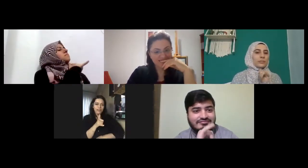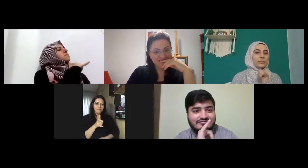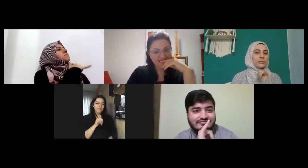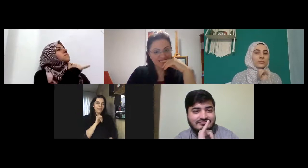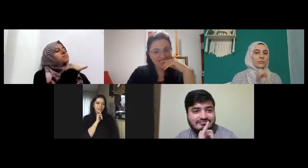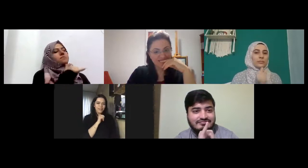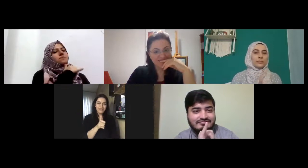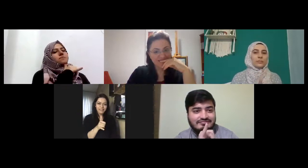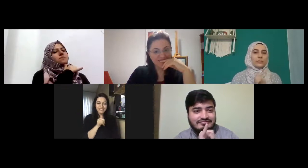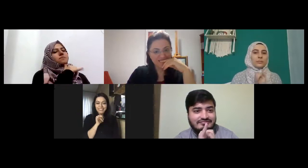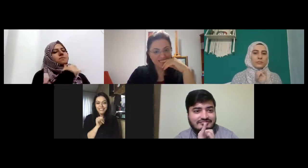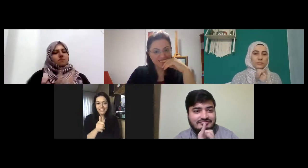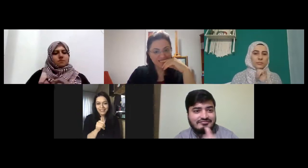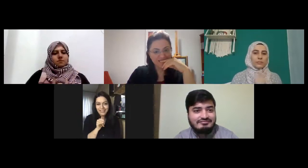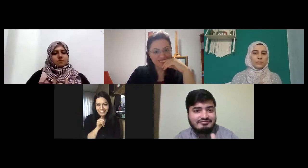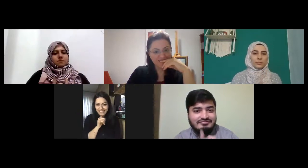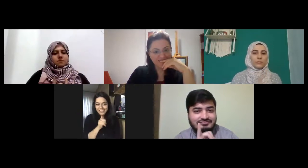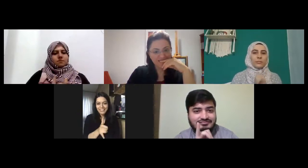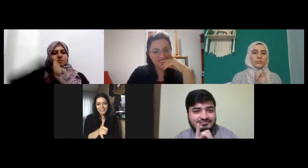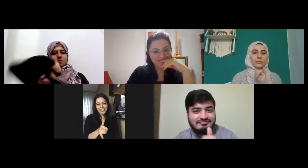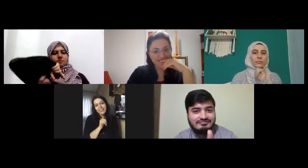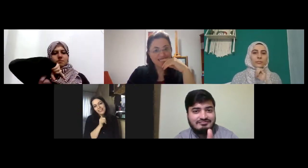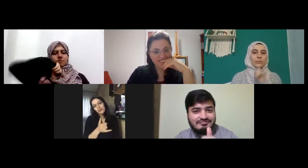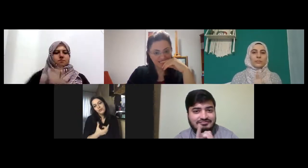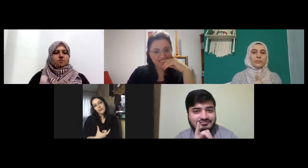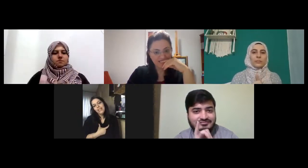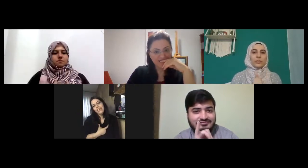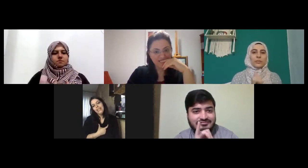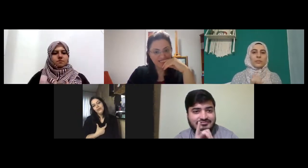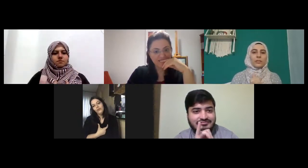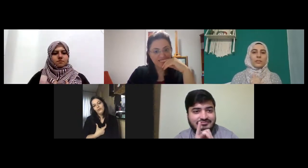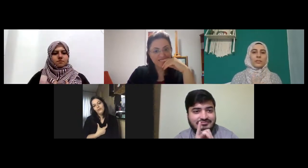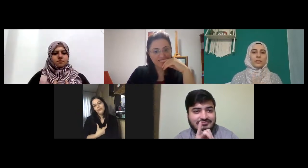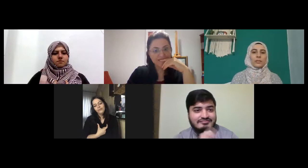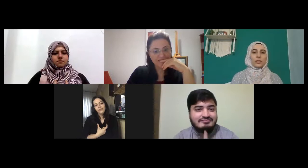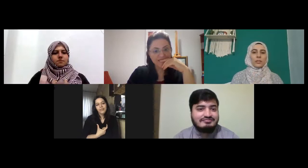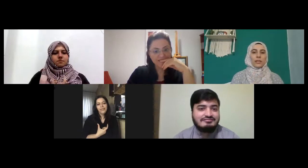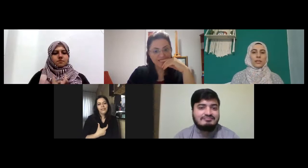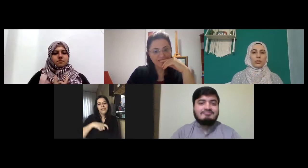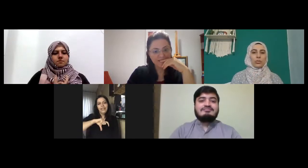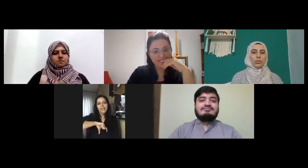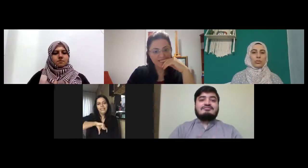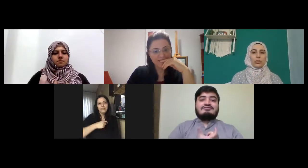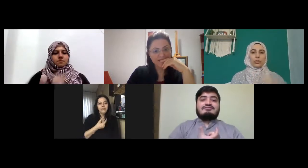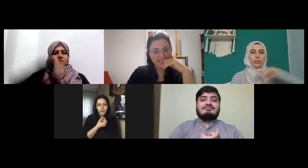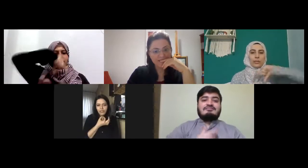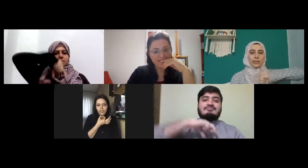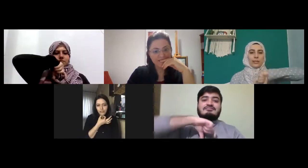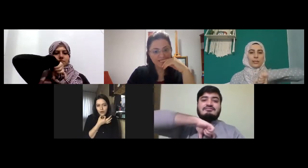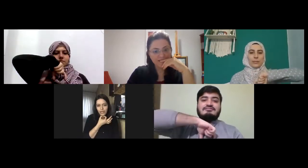gri renklerden de gri ağustos eylül ekim ya böyle ya da şöyle